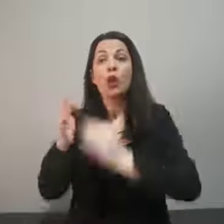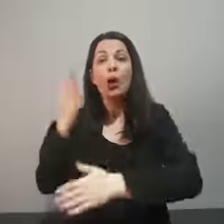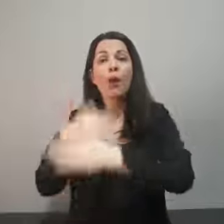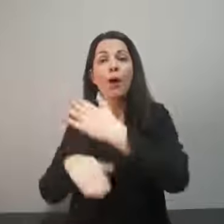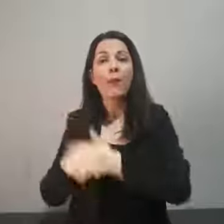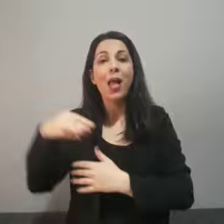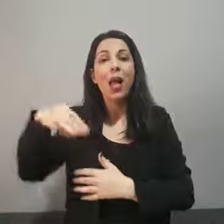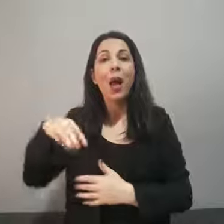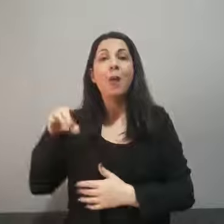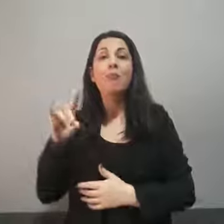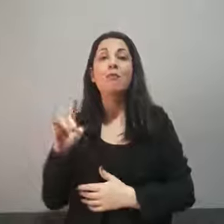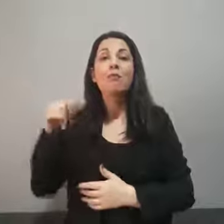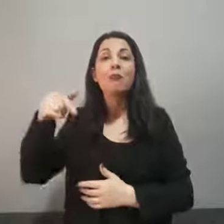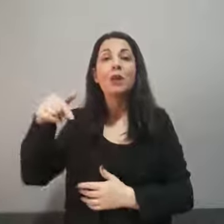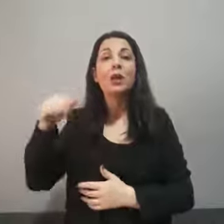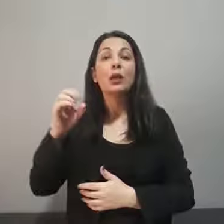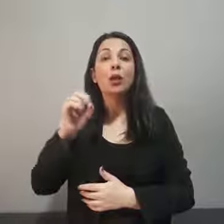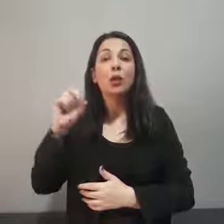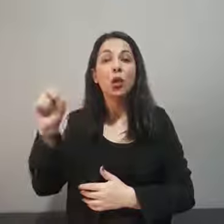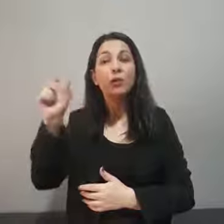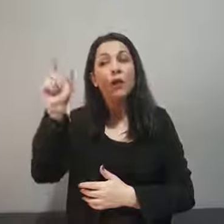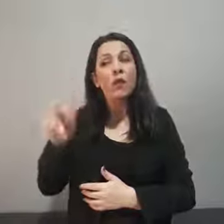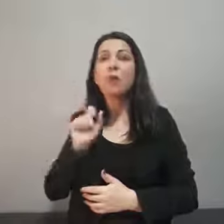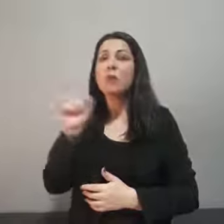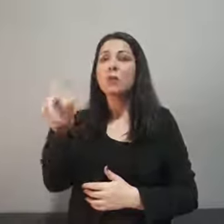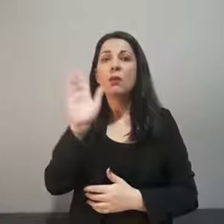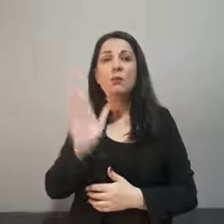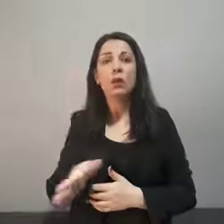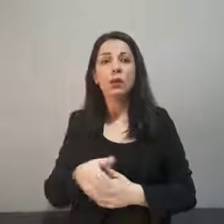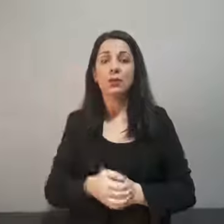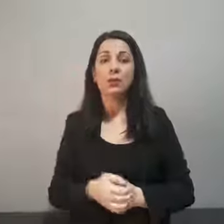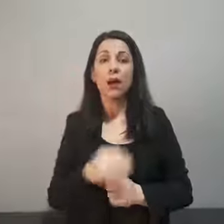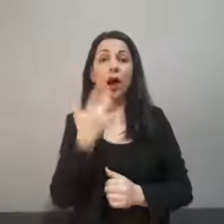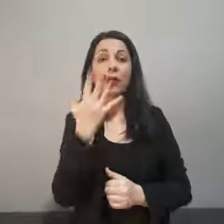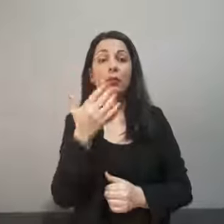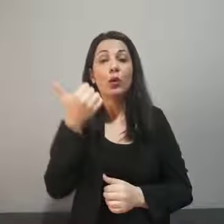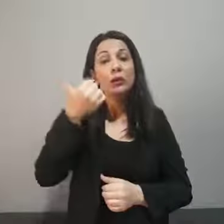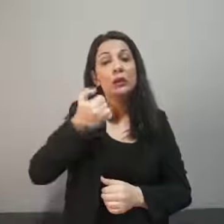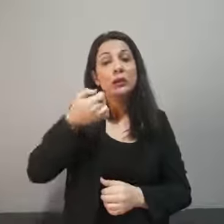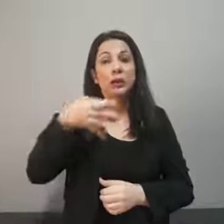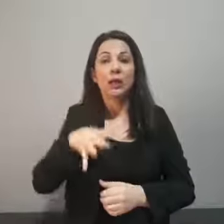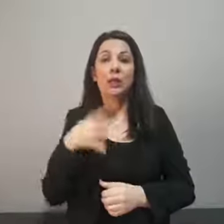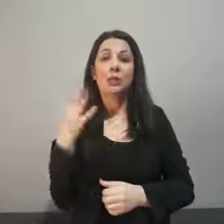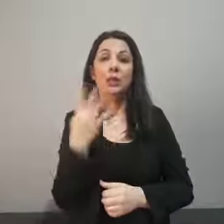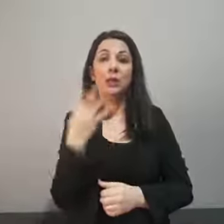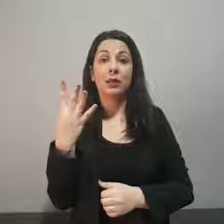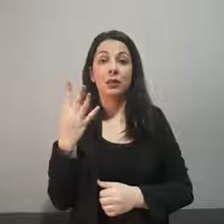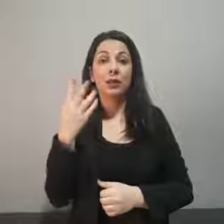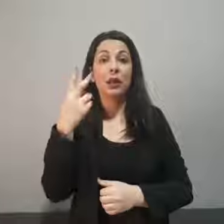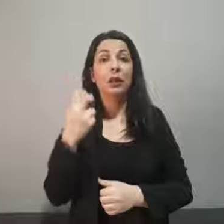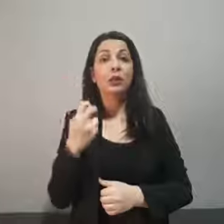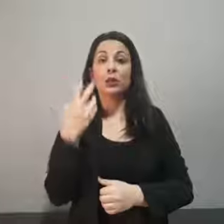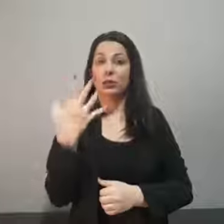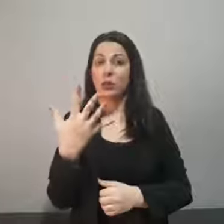κύριο Μίκο Μιχαήλ, στο τηλέφωνο 6944-2582